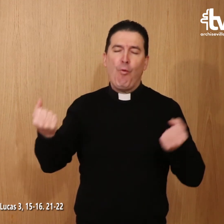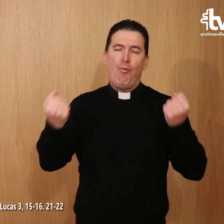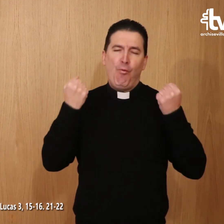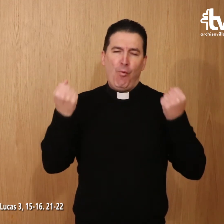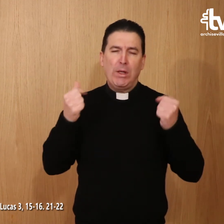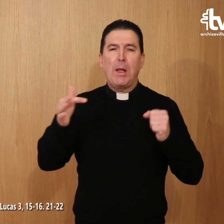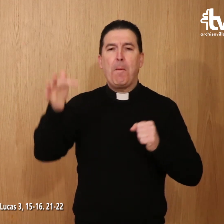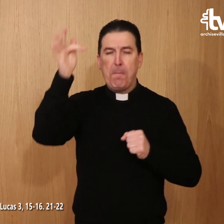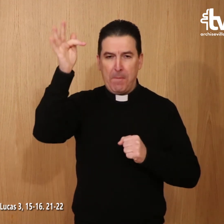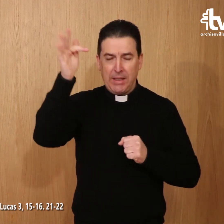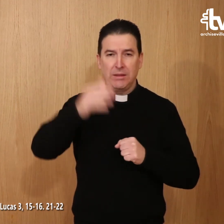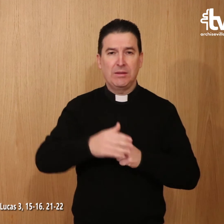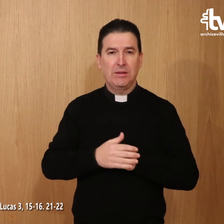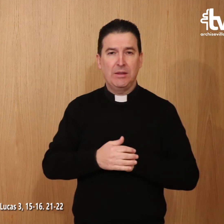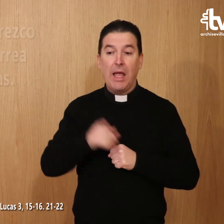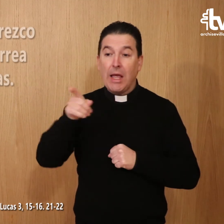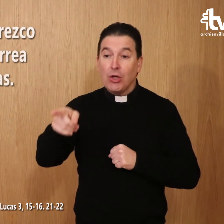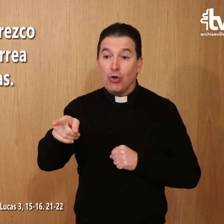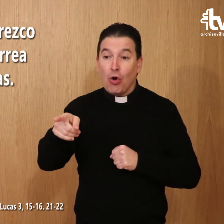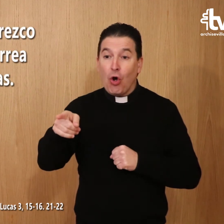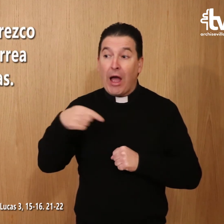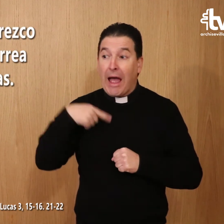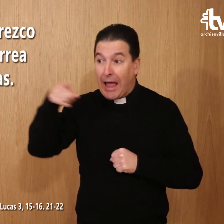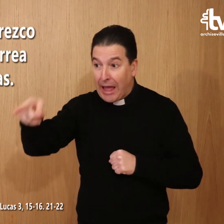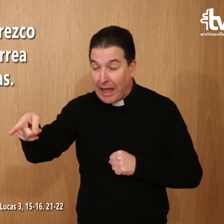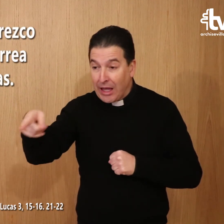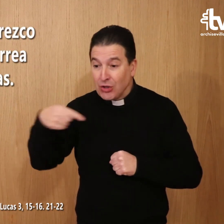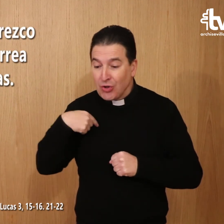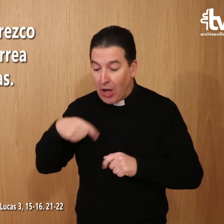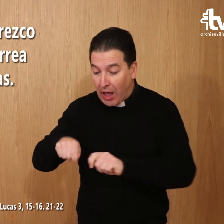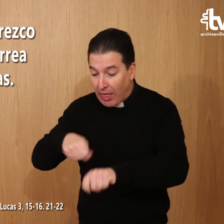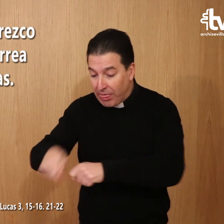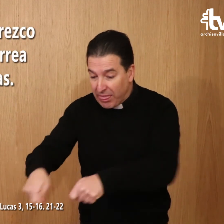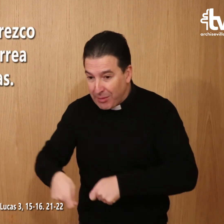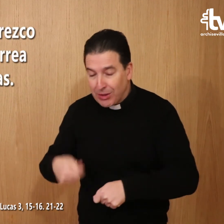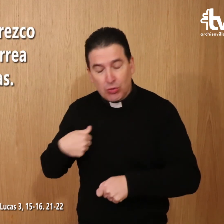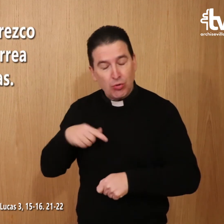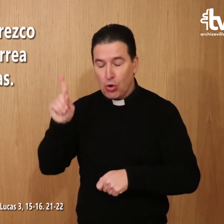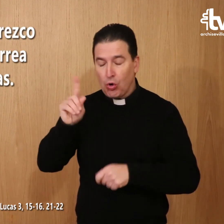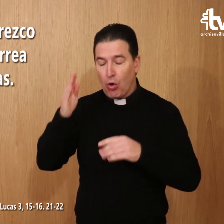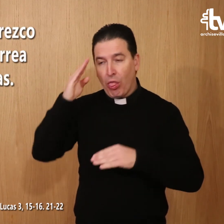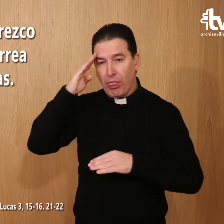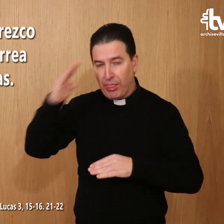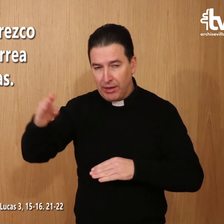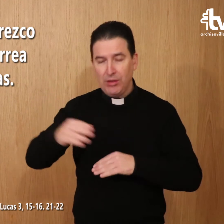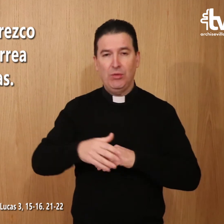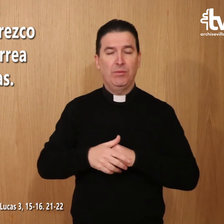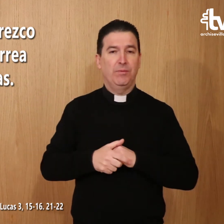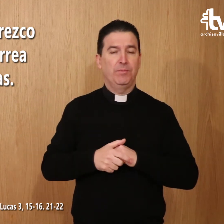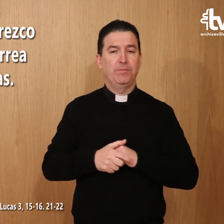más fuerte que yo, a quien no merezco desatarle la correa de sus sandalias.